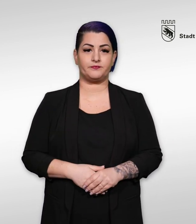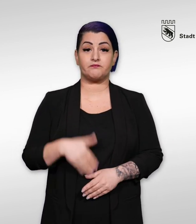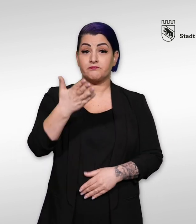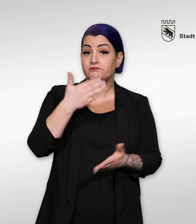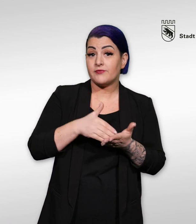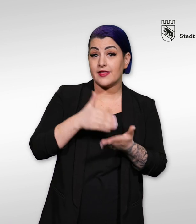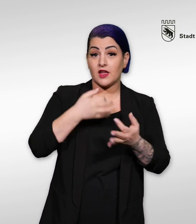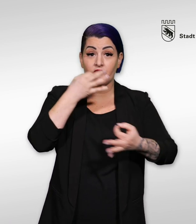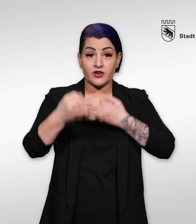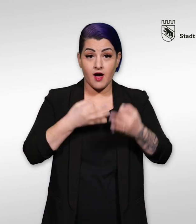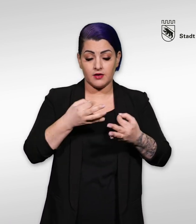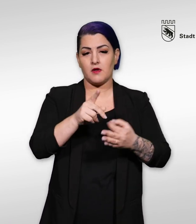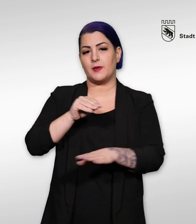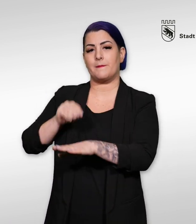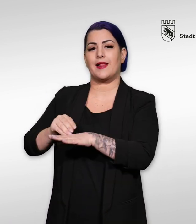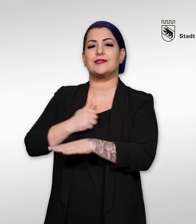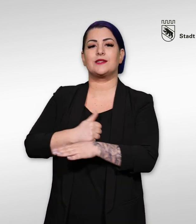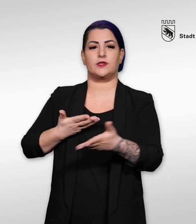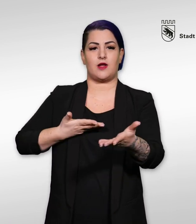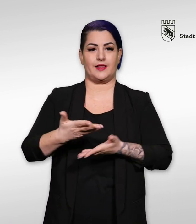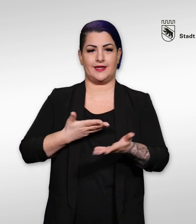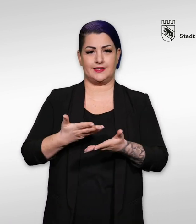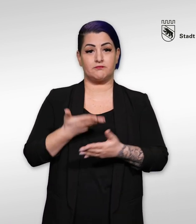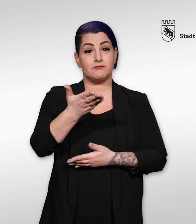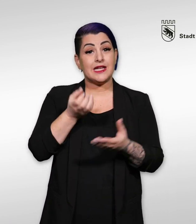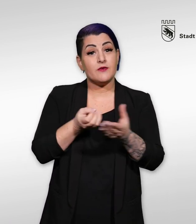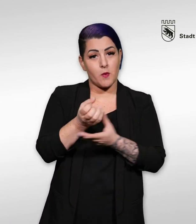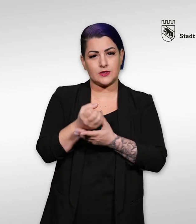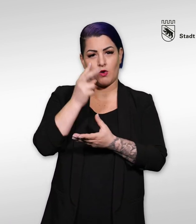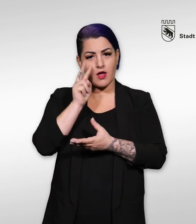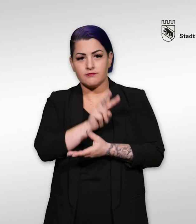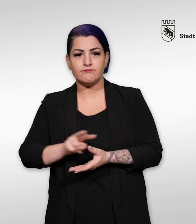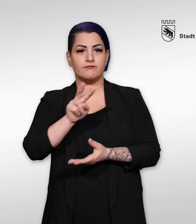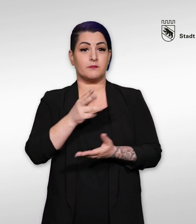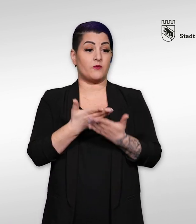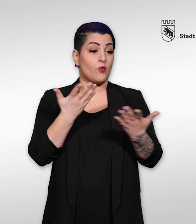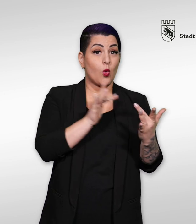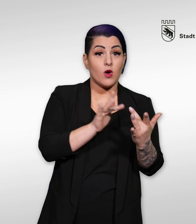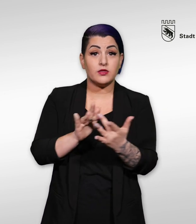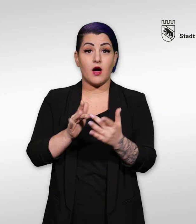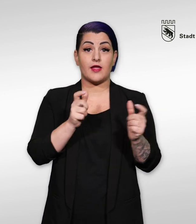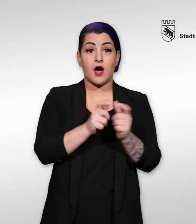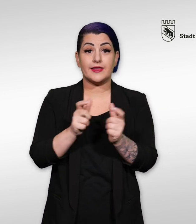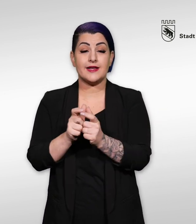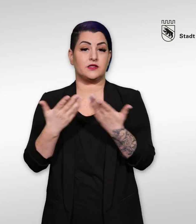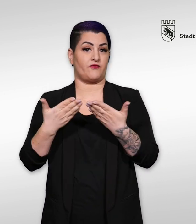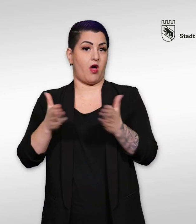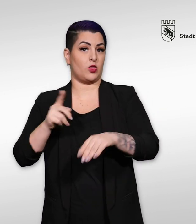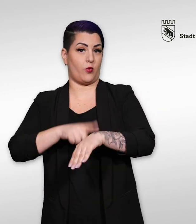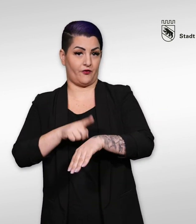Haben Sie weitere Fragen? Melden Sie sich beim Sozialdienst. Sie finden Informationen zu Kontaktmöglichkeiten, Adresse und Öffnungszeiten in